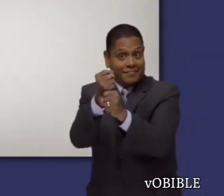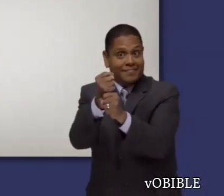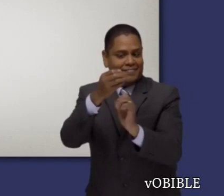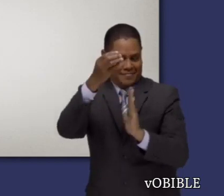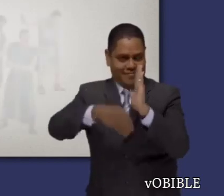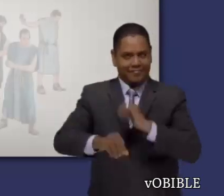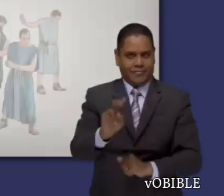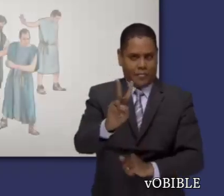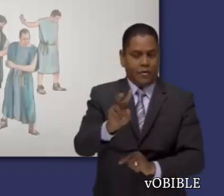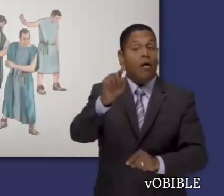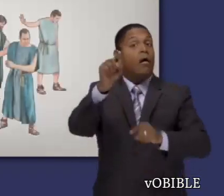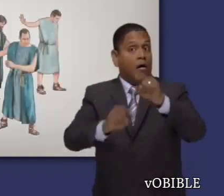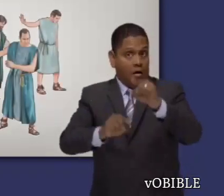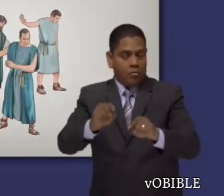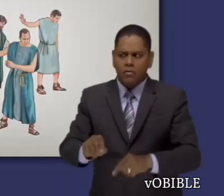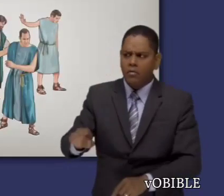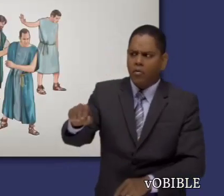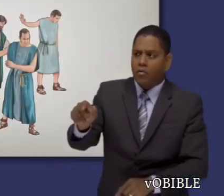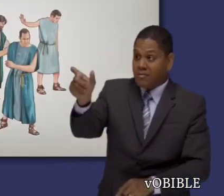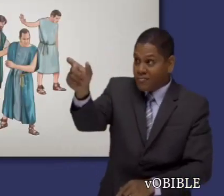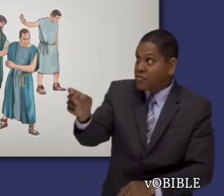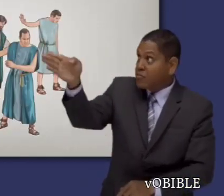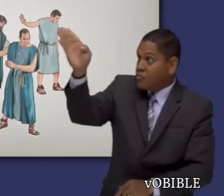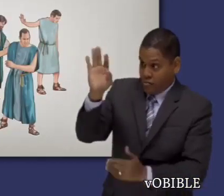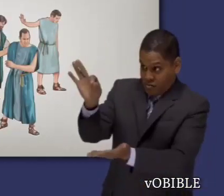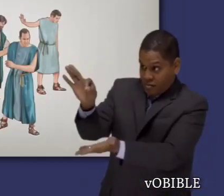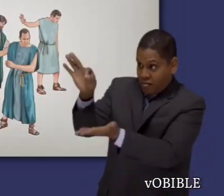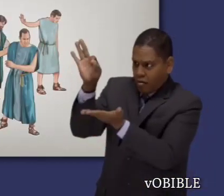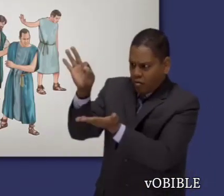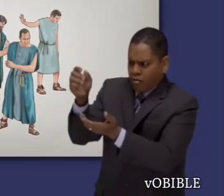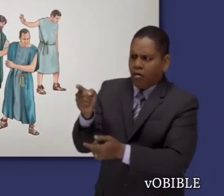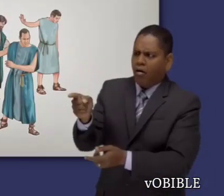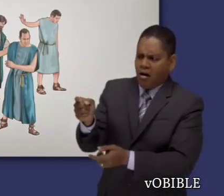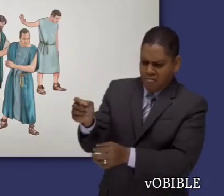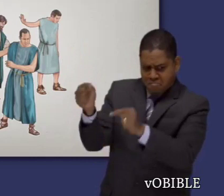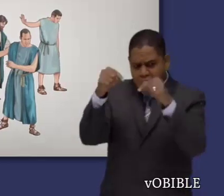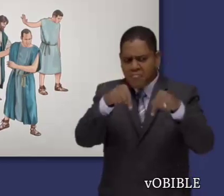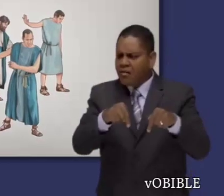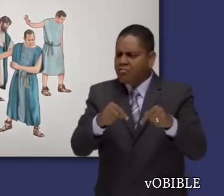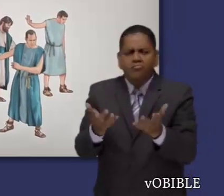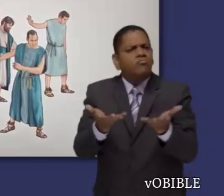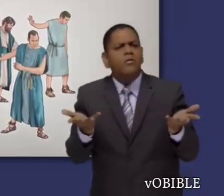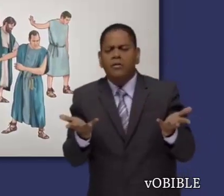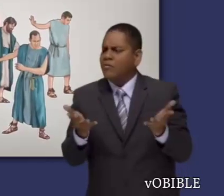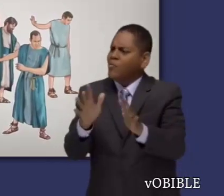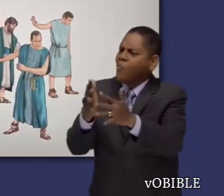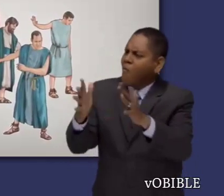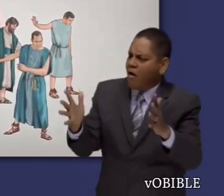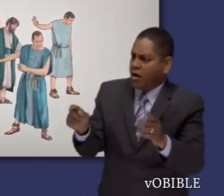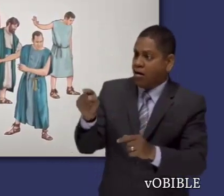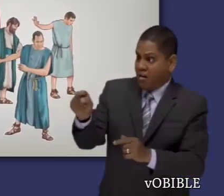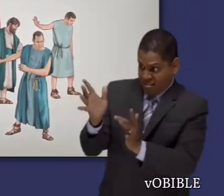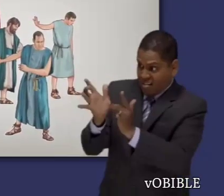El capítulo dos nos advierte sobre los anticristos. Estos dicen, entre otras cosas, que Jesús no era el Cristo